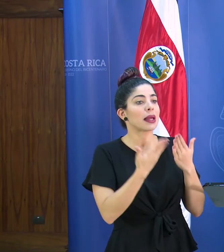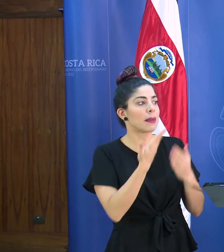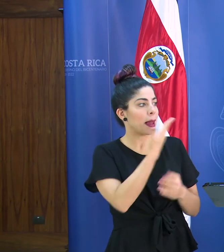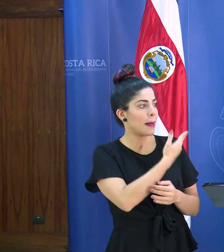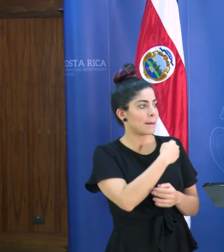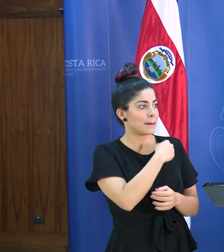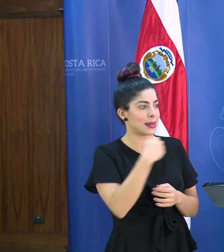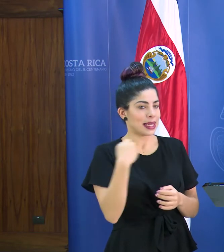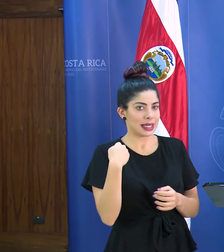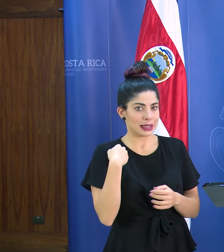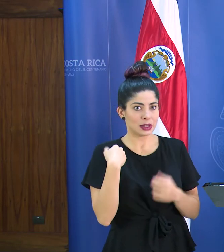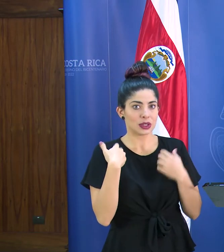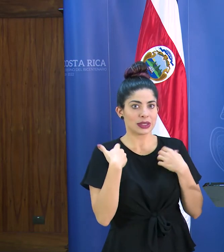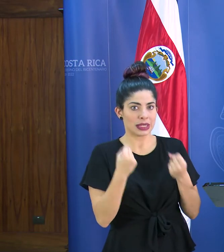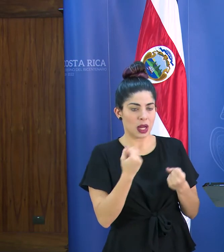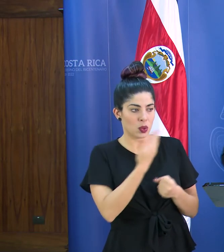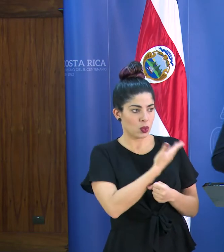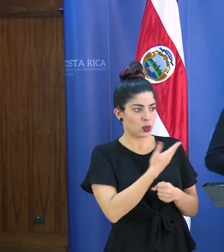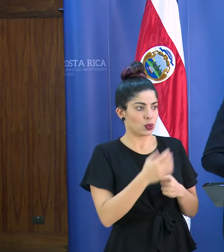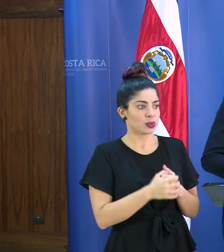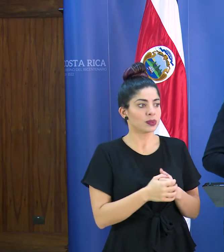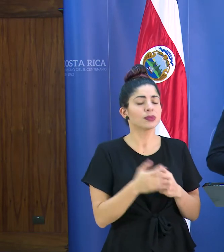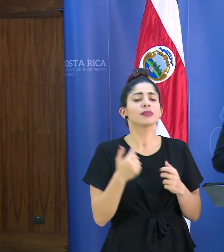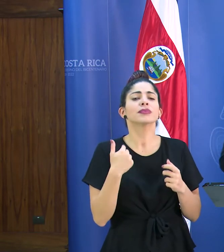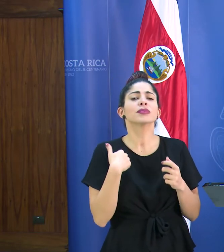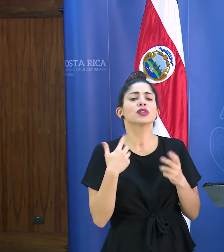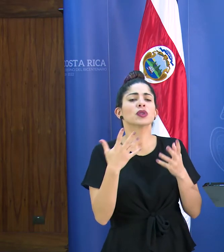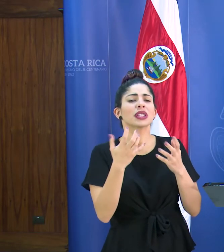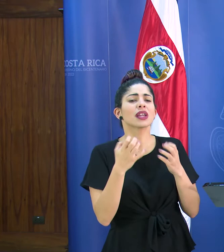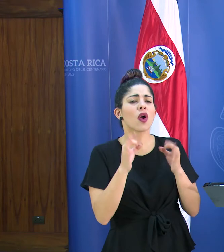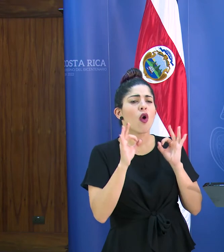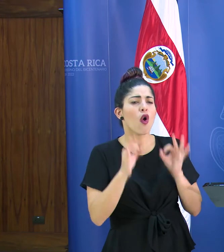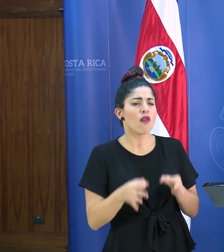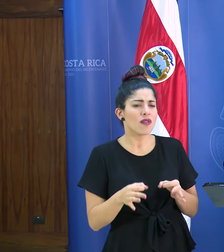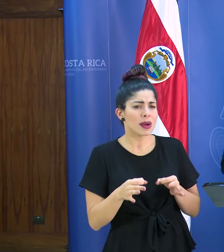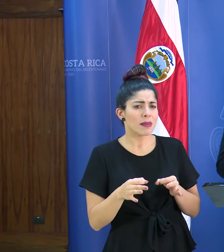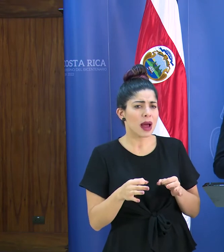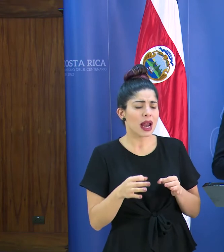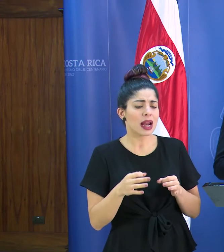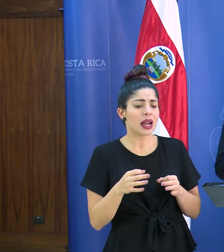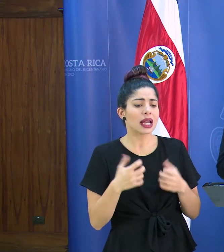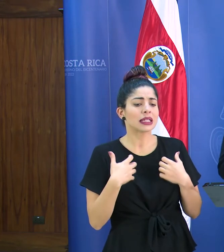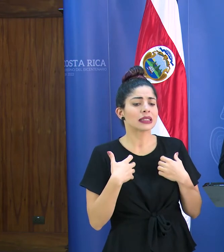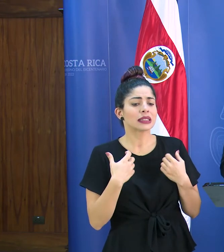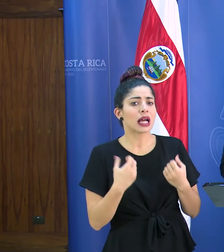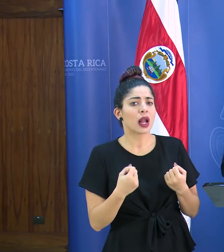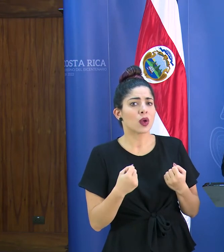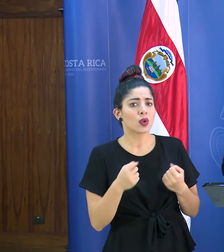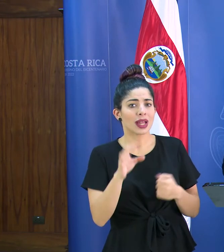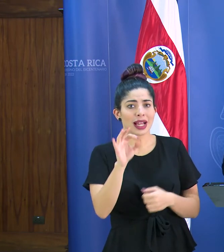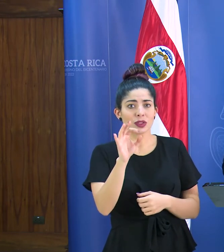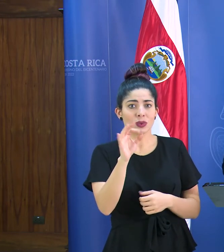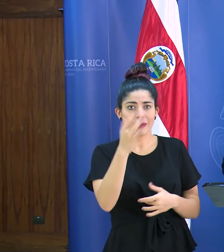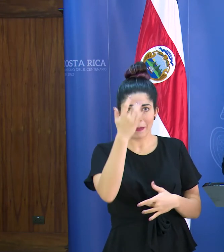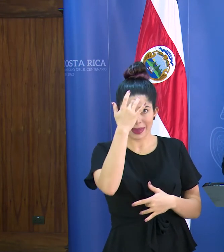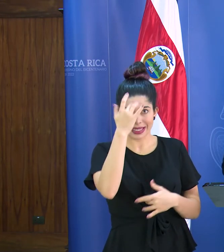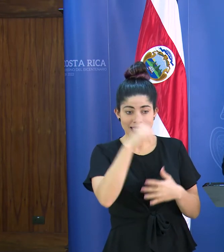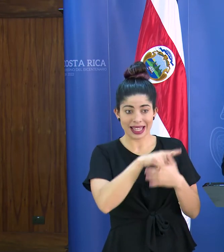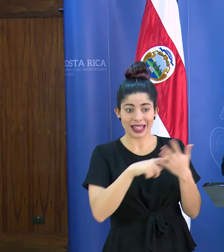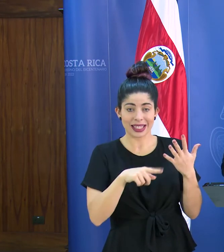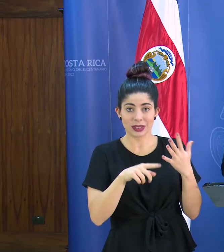al ministro de salud quisiera confirmar un poco el estado de salud de estos nueve pacientes